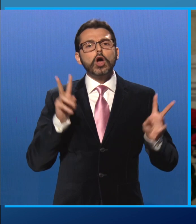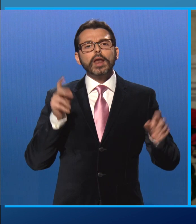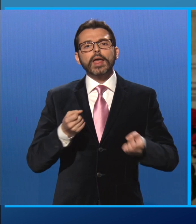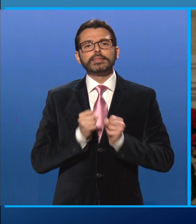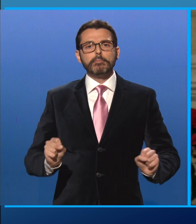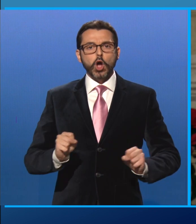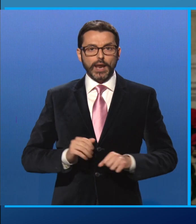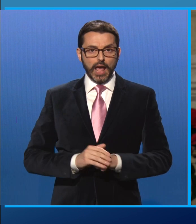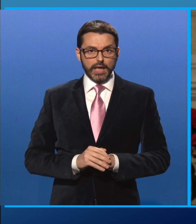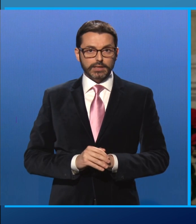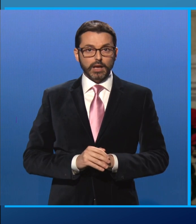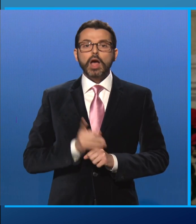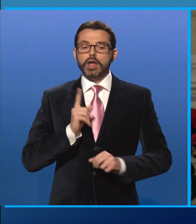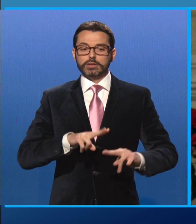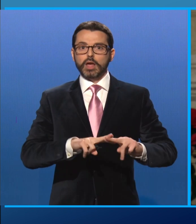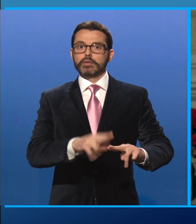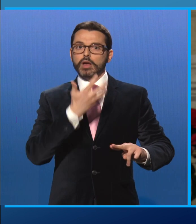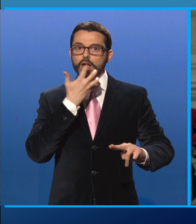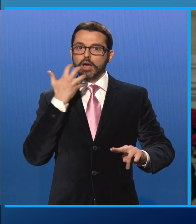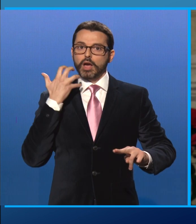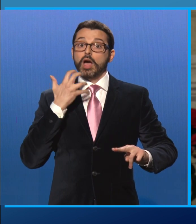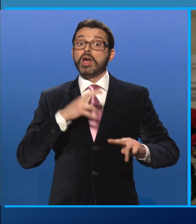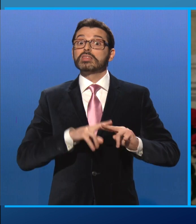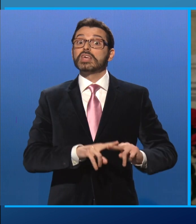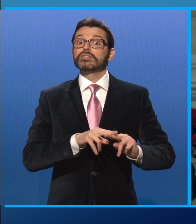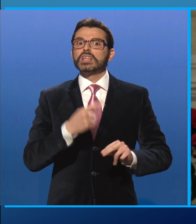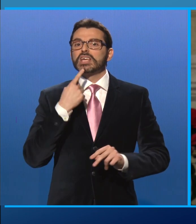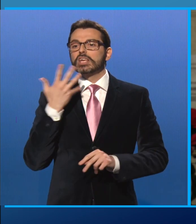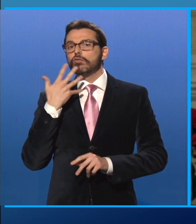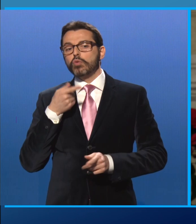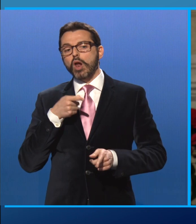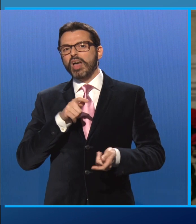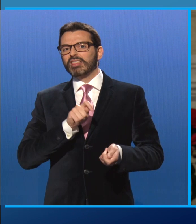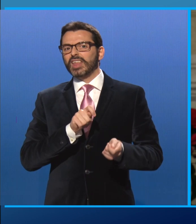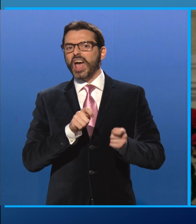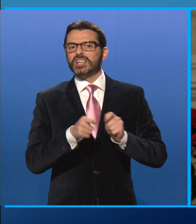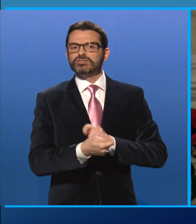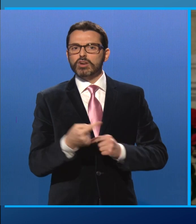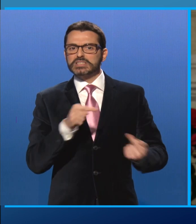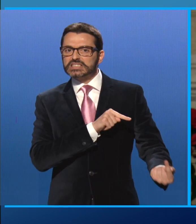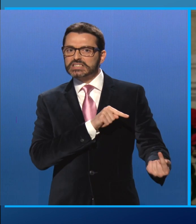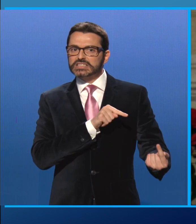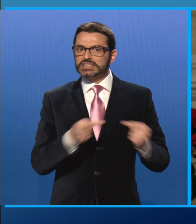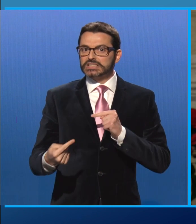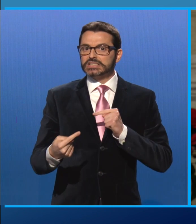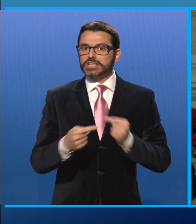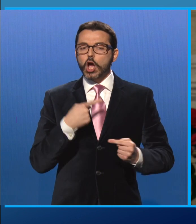che va quindi preservata e difesa da chi vorrebbe trasformarla in un ring permanente, dove verità e